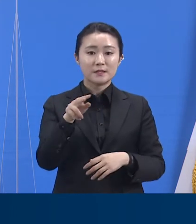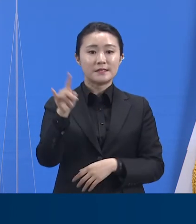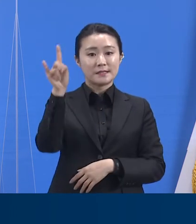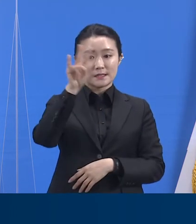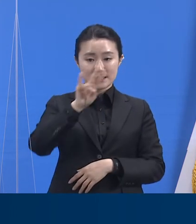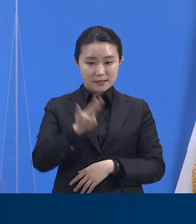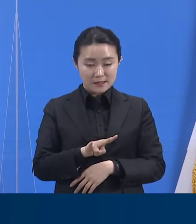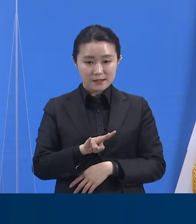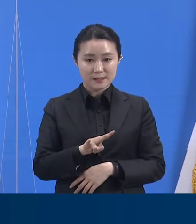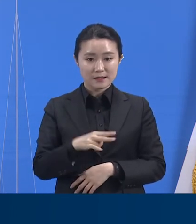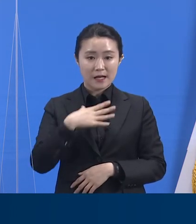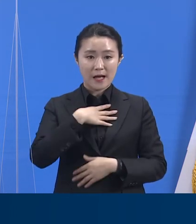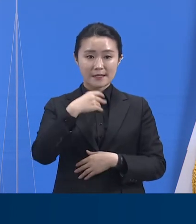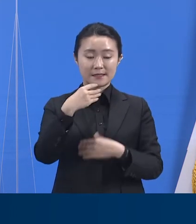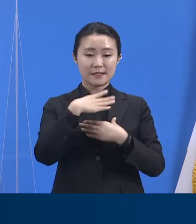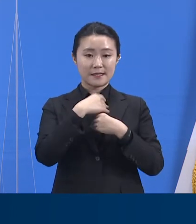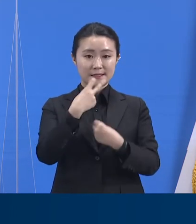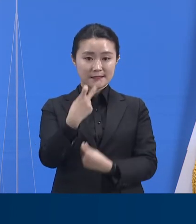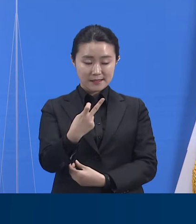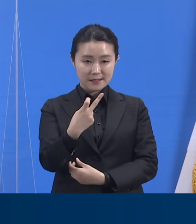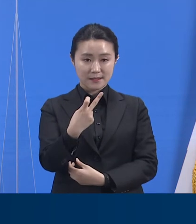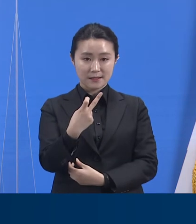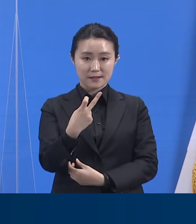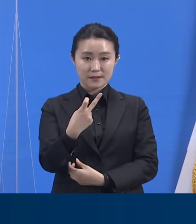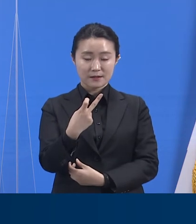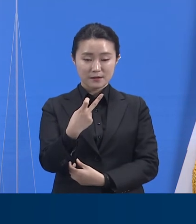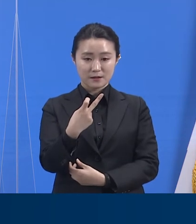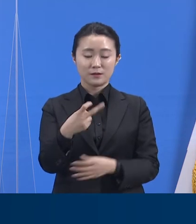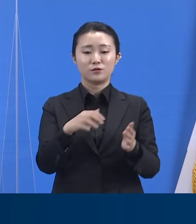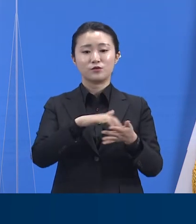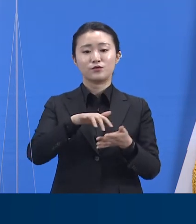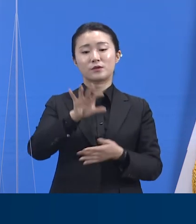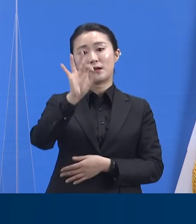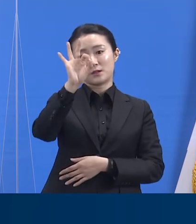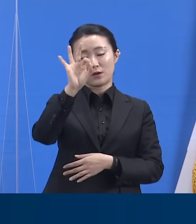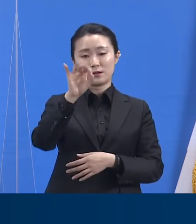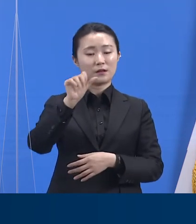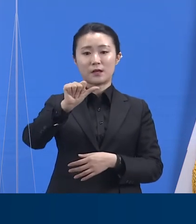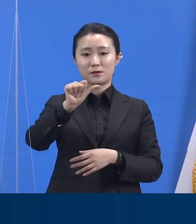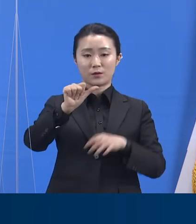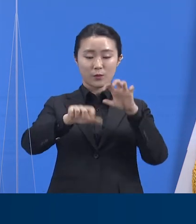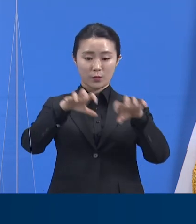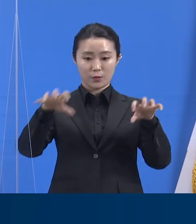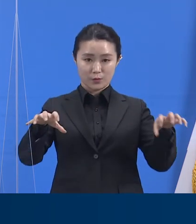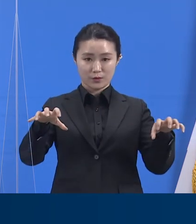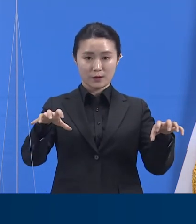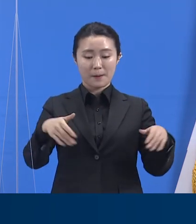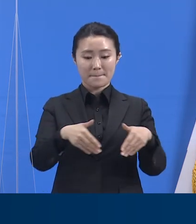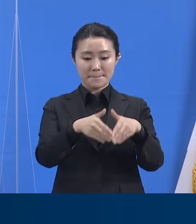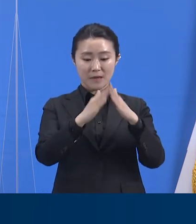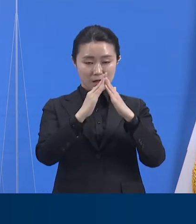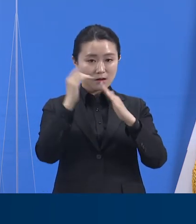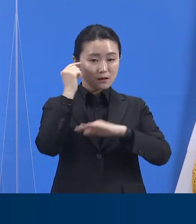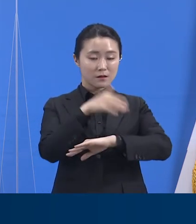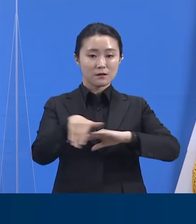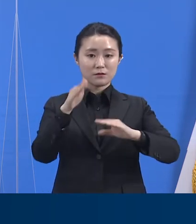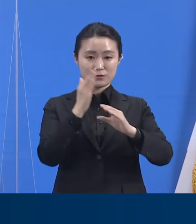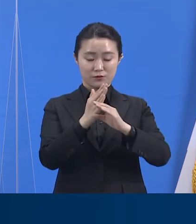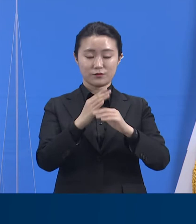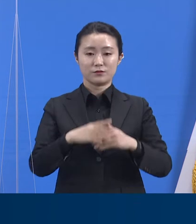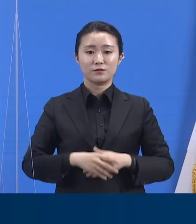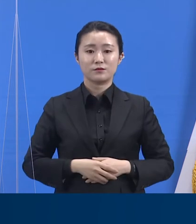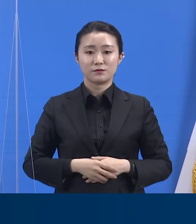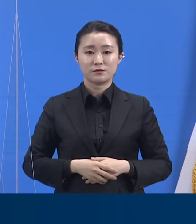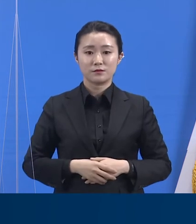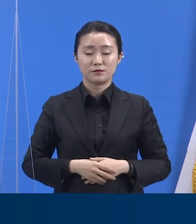시의 지역 예방접종센터가 도내에 추가로 설치되어 총 10개소가 운영될 계획입니다. 그리고